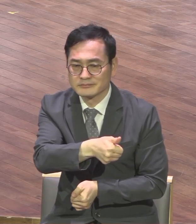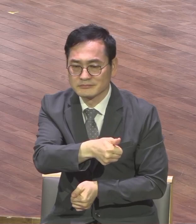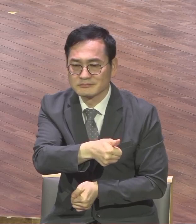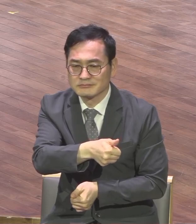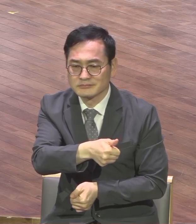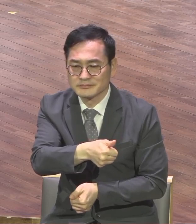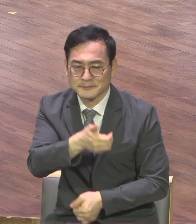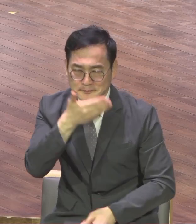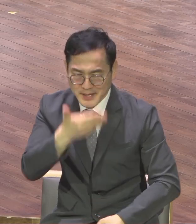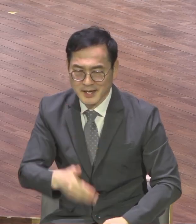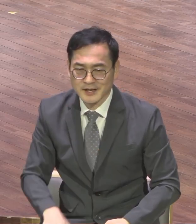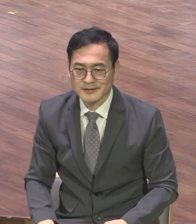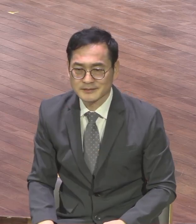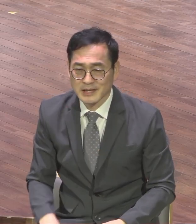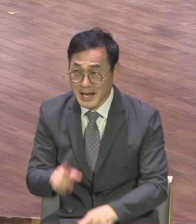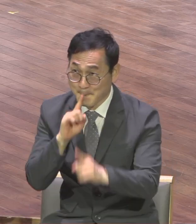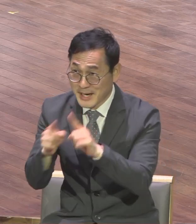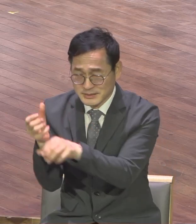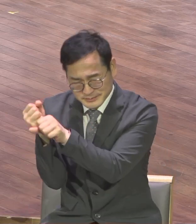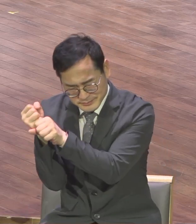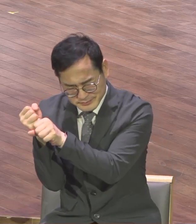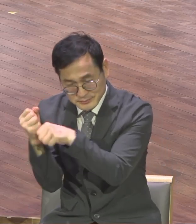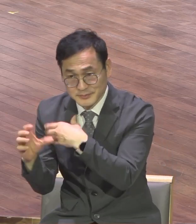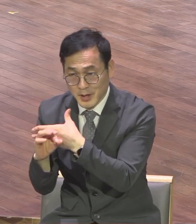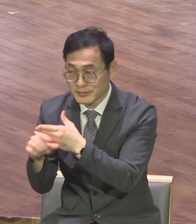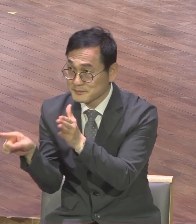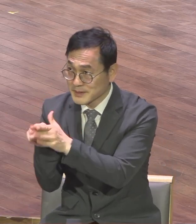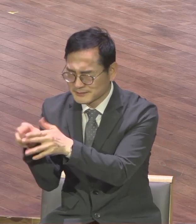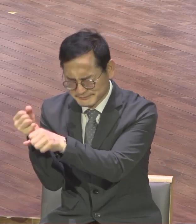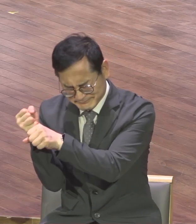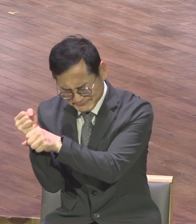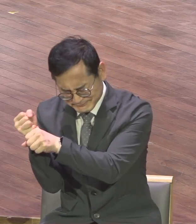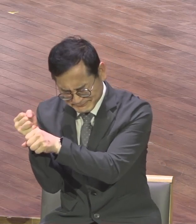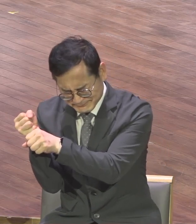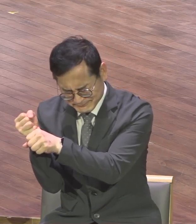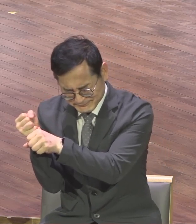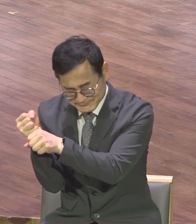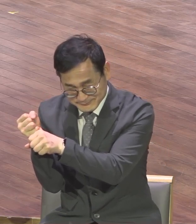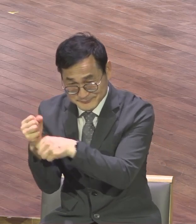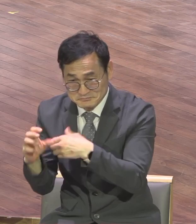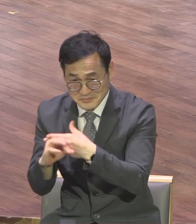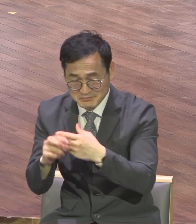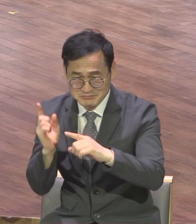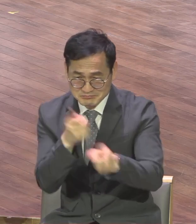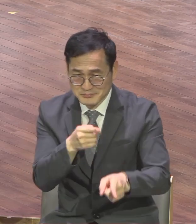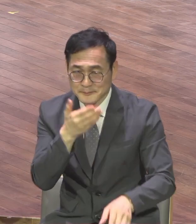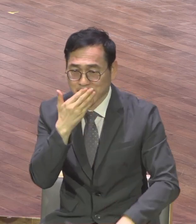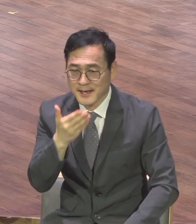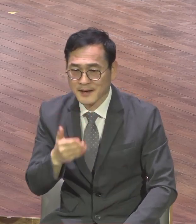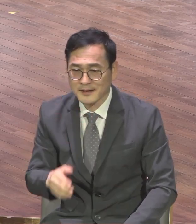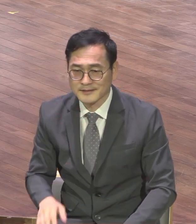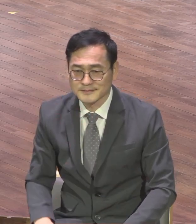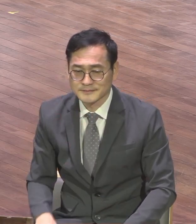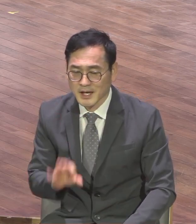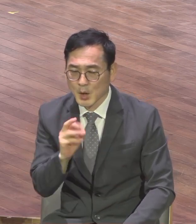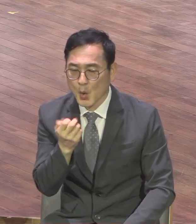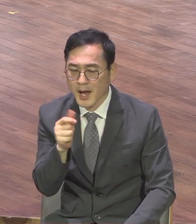말씀에 의지한 초월적 믿음을 가져야 되는 것입니다 요한봉 6장 33제를 보면 십자가를 지기 직전에